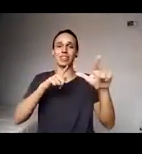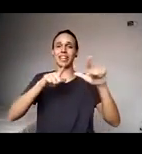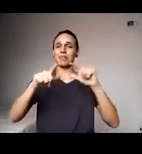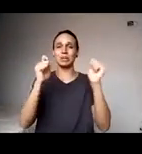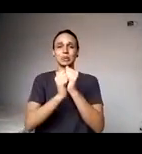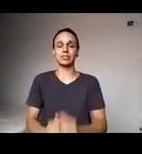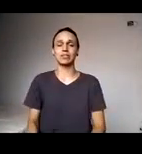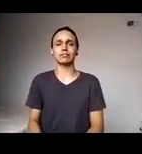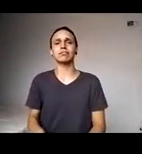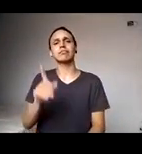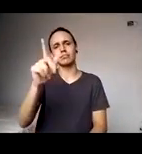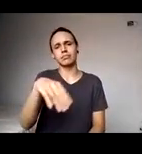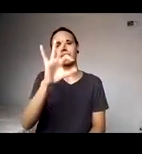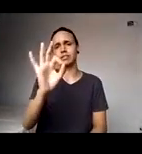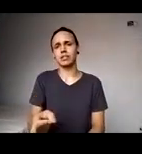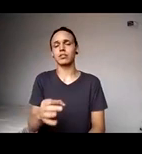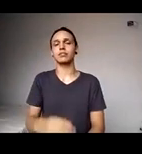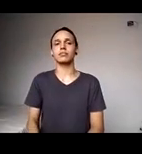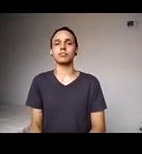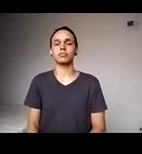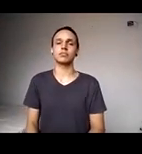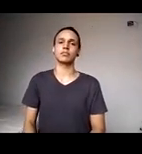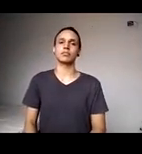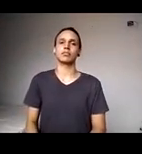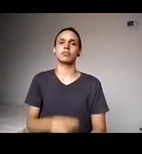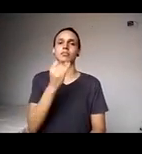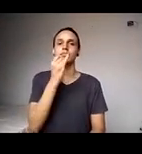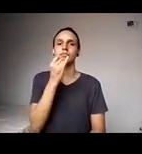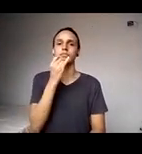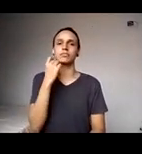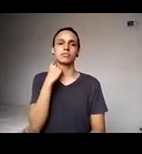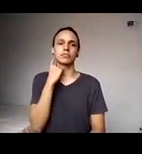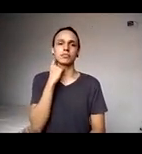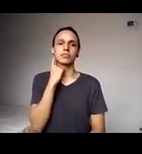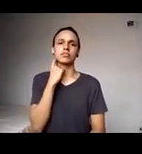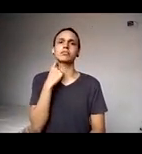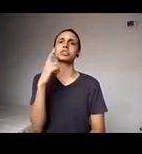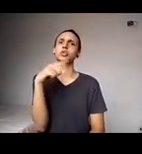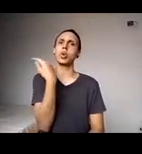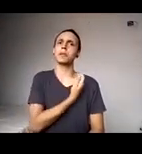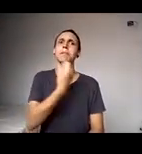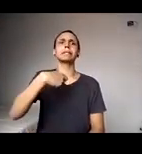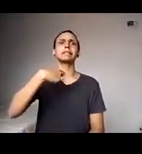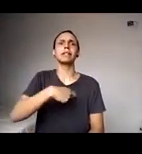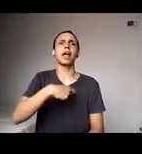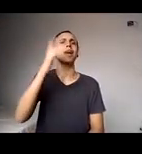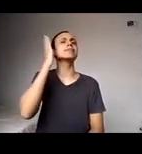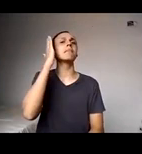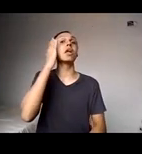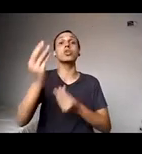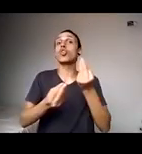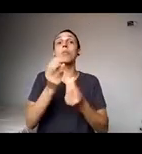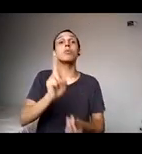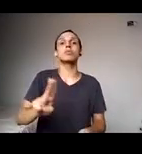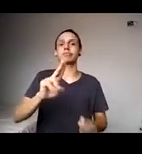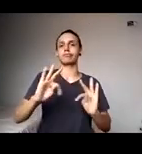É isso, Maurício, acho que a gente tem que não só conhecer a tecnologia, a gente tem que se apropriar do uso e entender